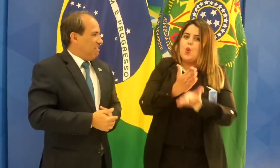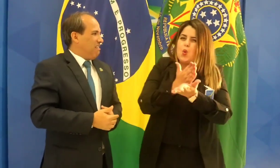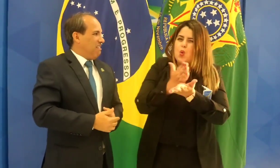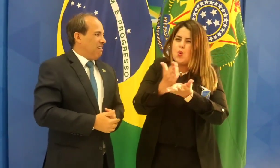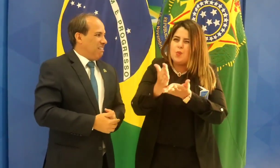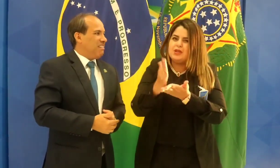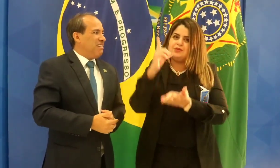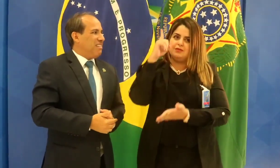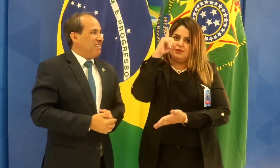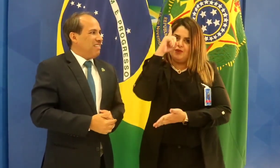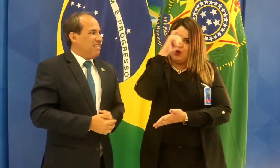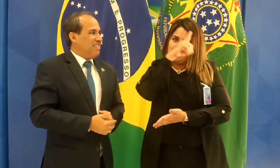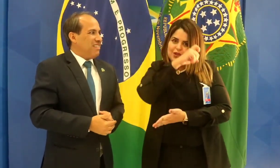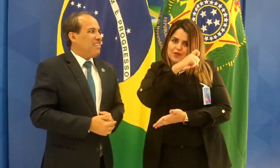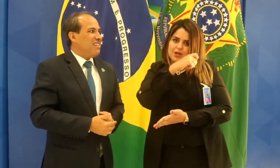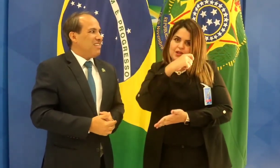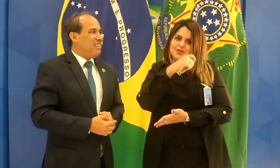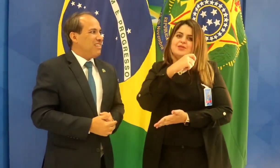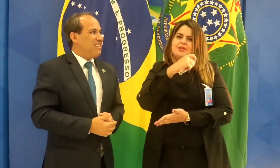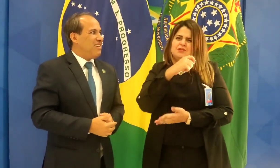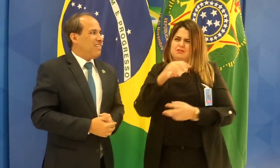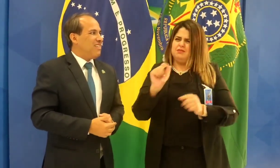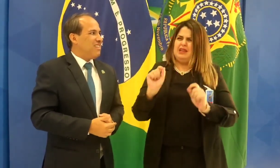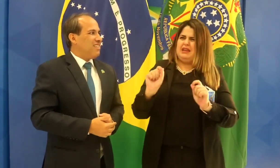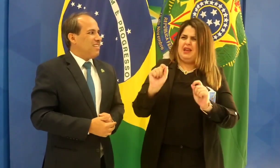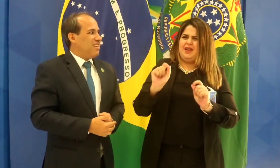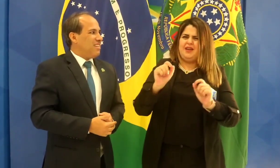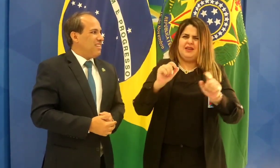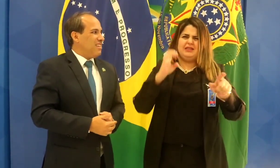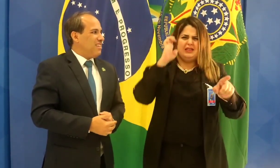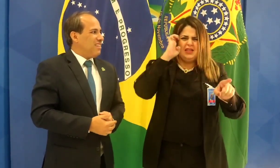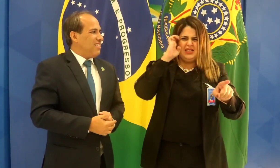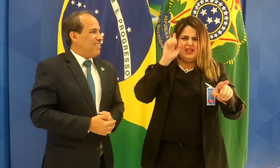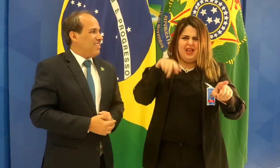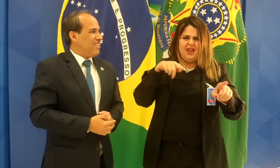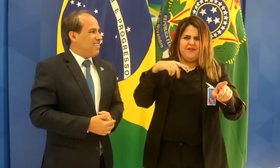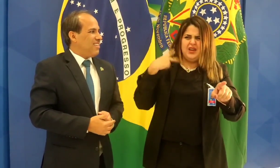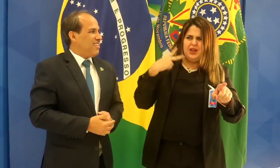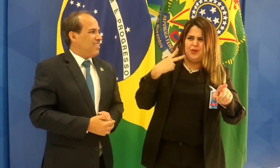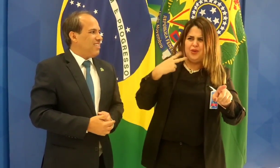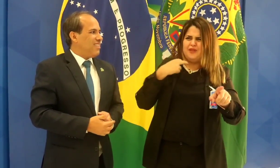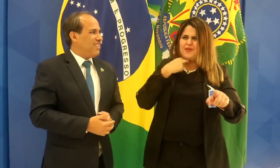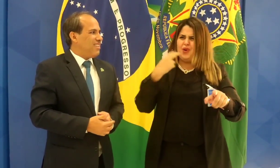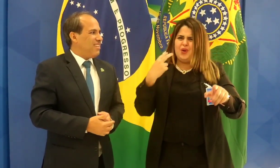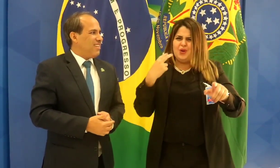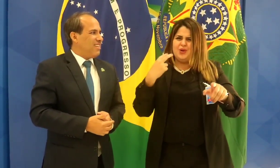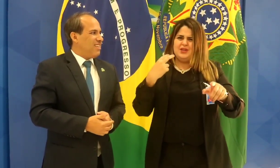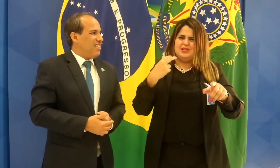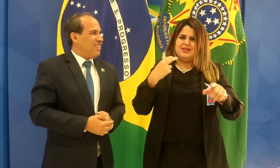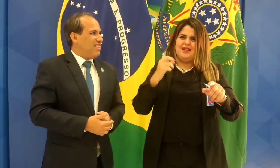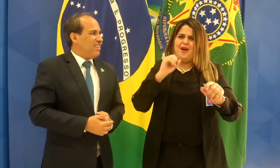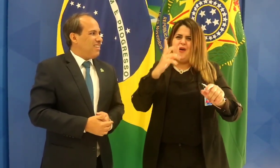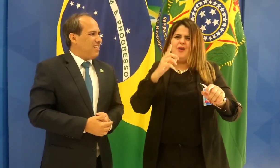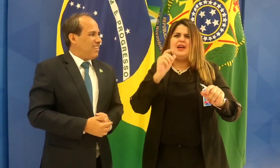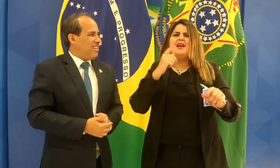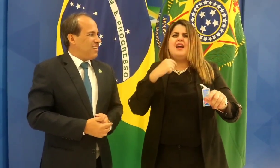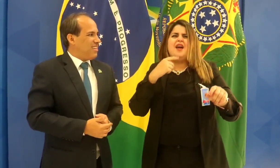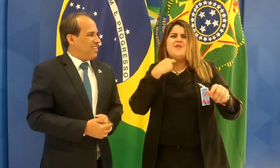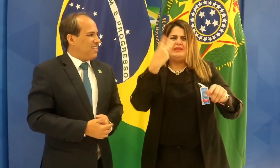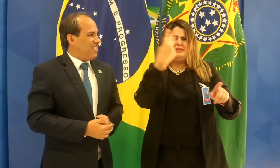Sim, sim, sim No começo tivemos grandes dificuldades Quem? É a Nisse que é a vereadora? Ou faz a voz?